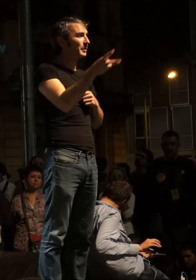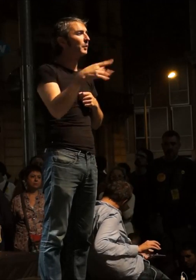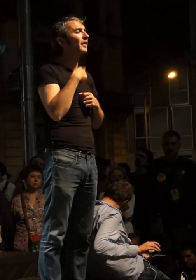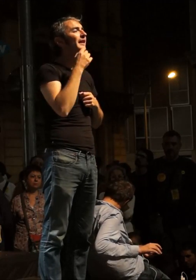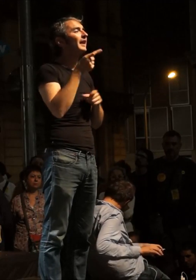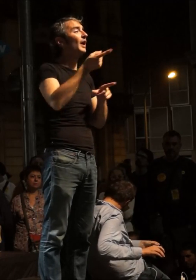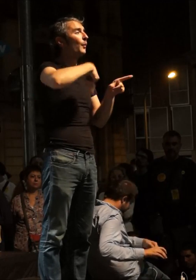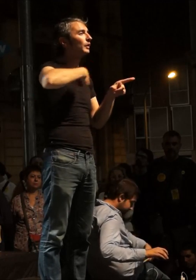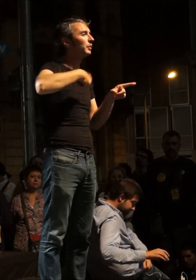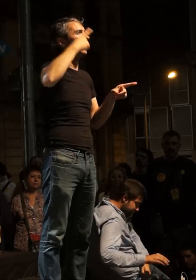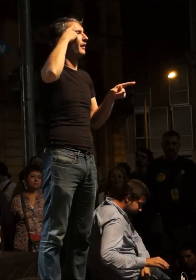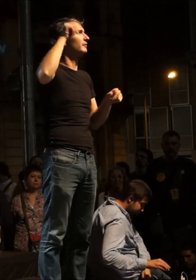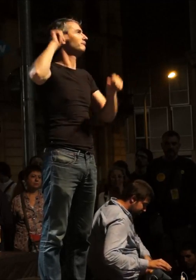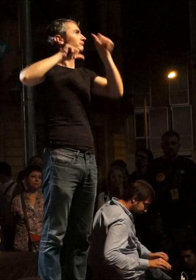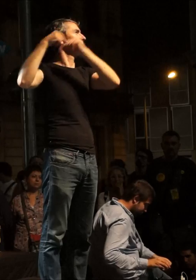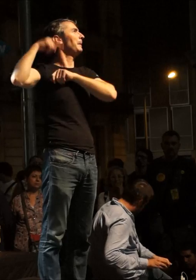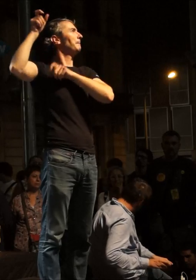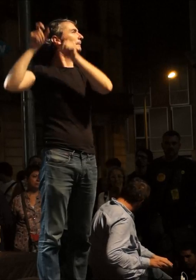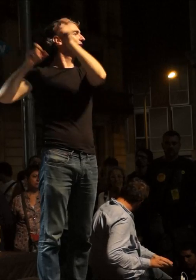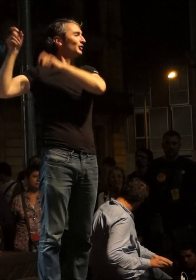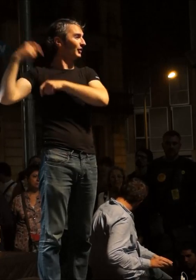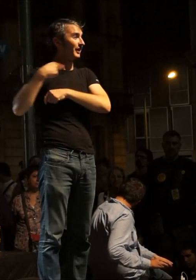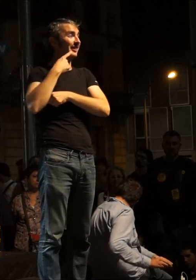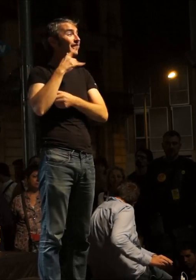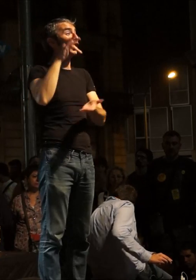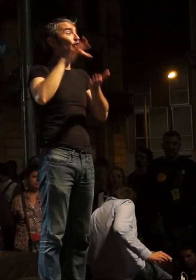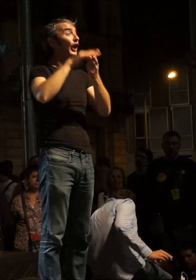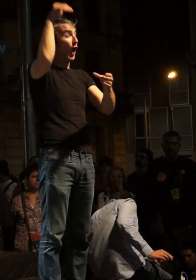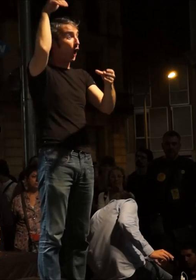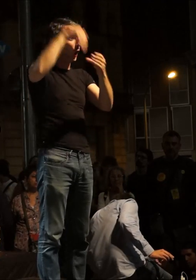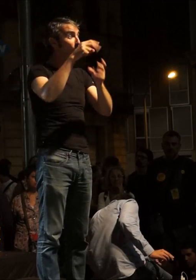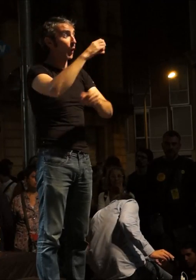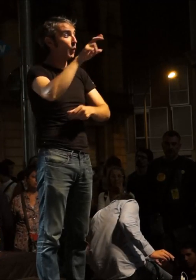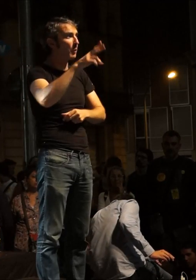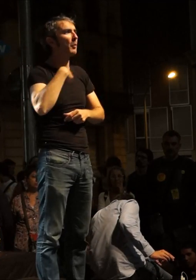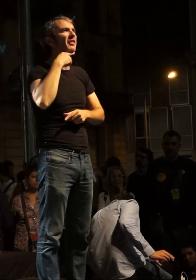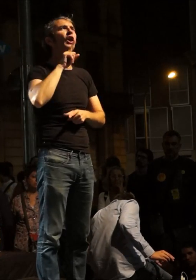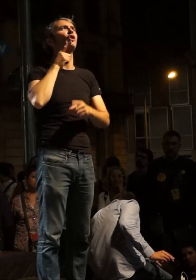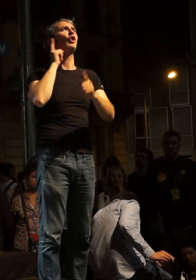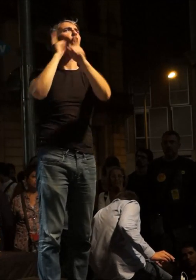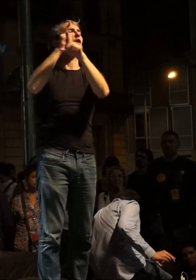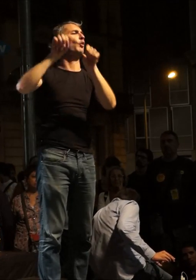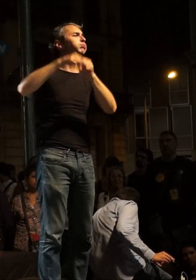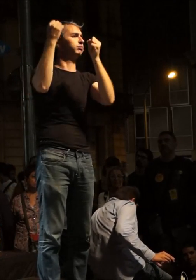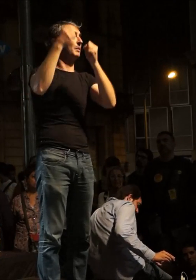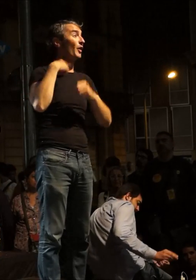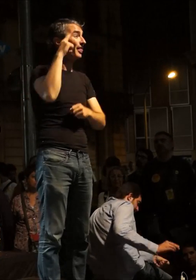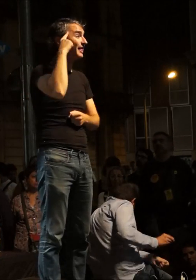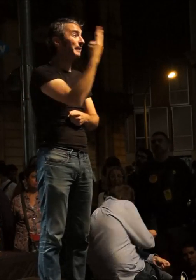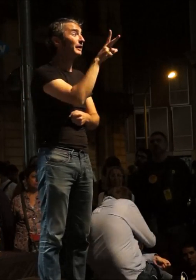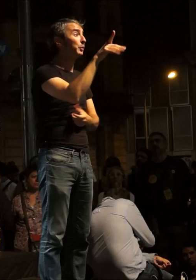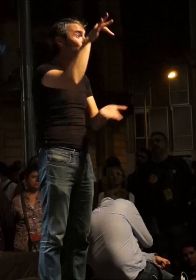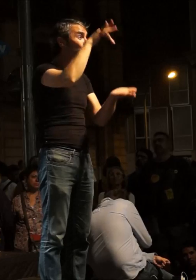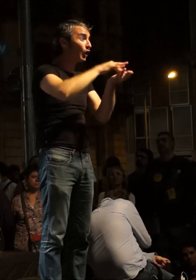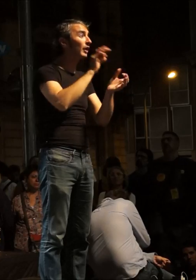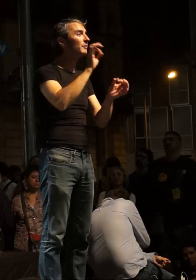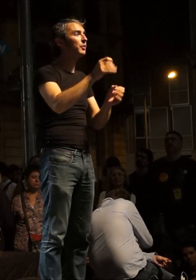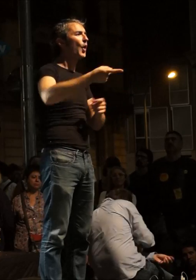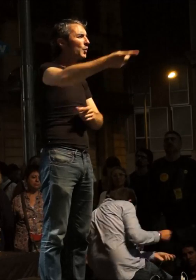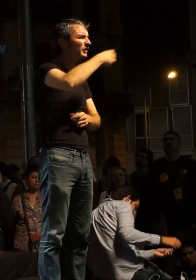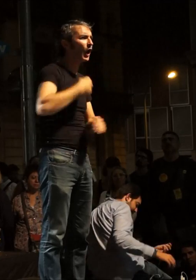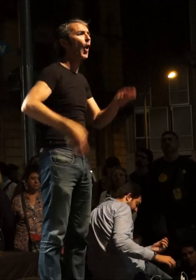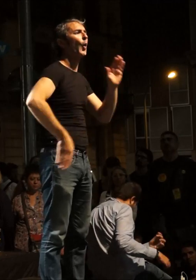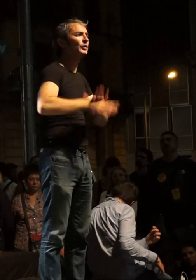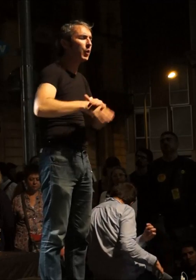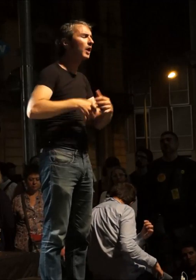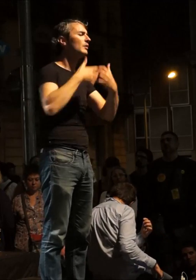hem de recordar-li a les persones que cada vot que vagi cap a la CUP és un vot de ruptura, però que el dia 28 haurem de seguir